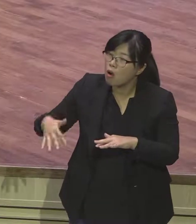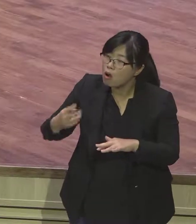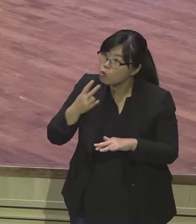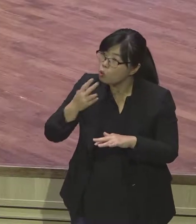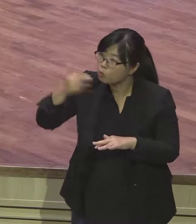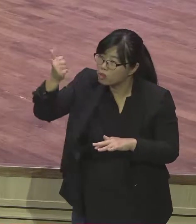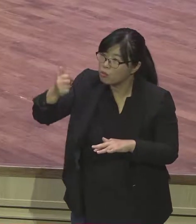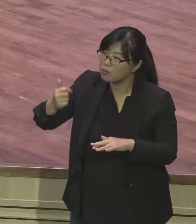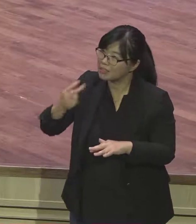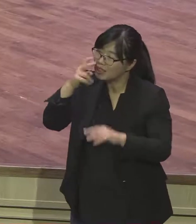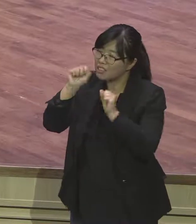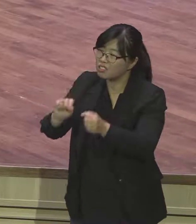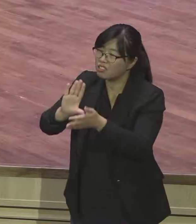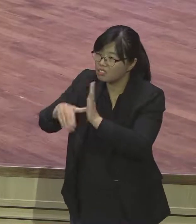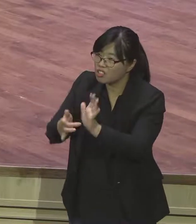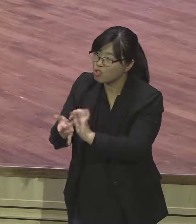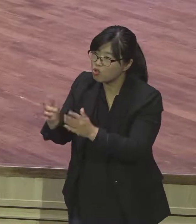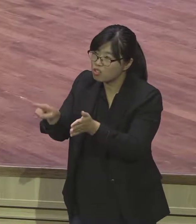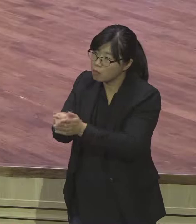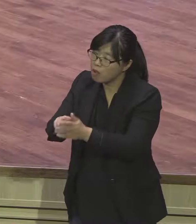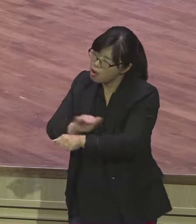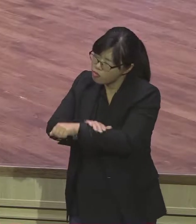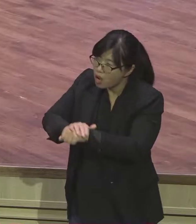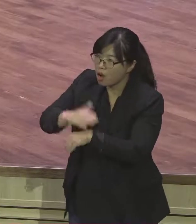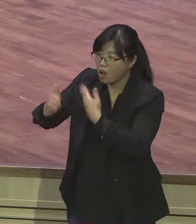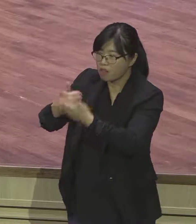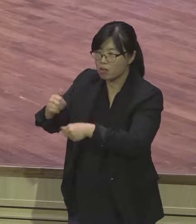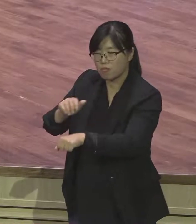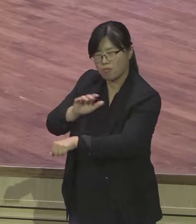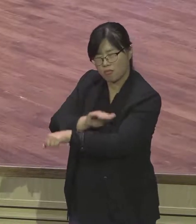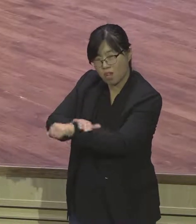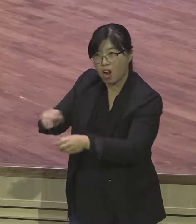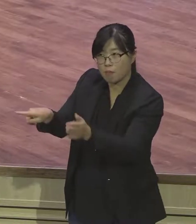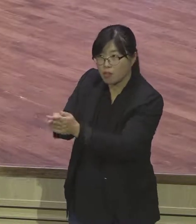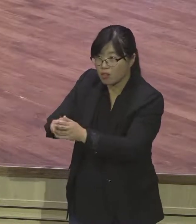전도 캠프였단 말이에요 은약 은약 성출을 위해서 가는 거구나